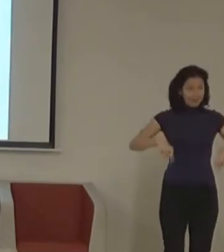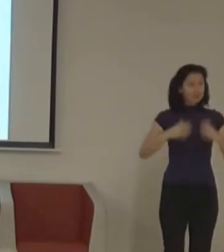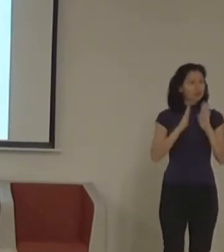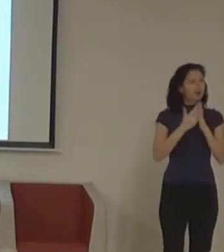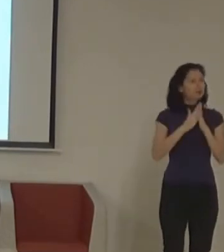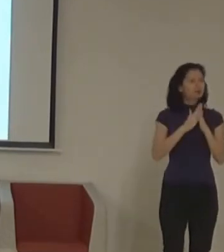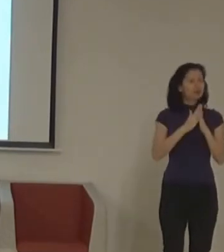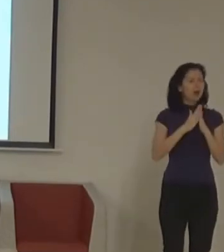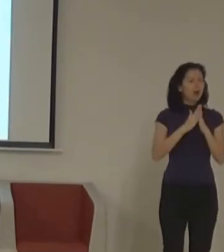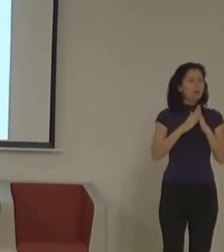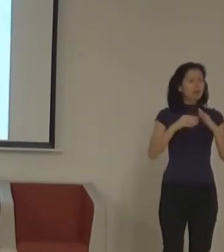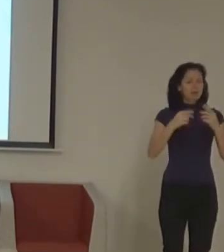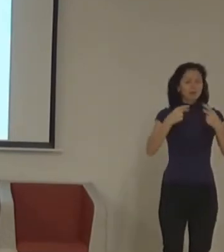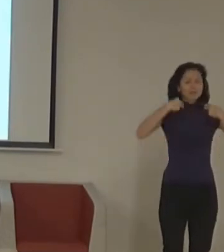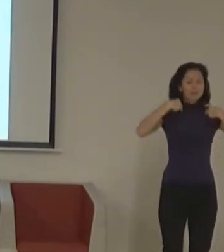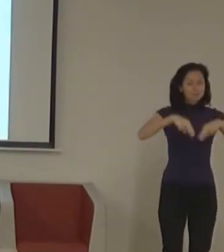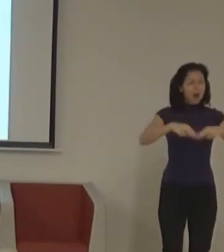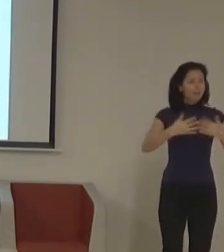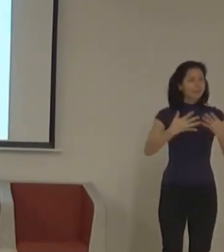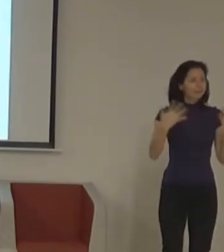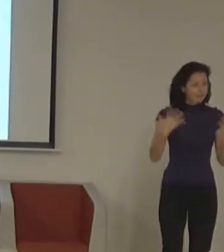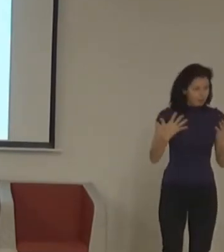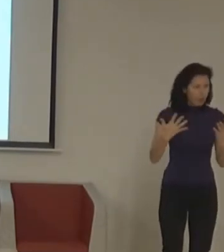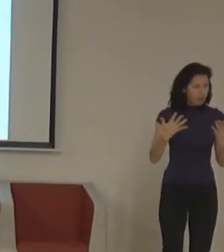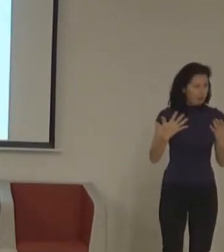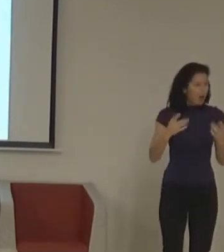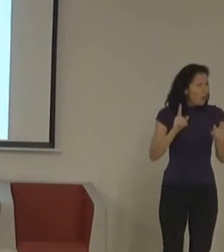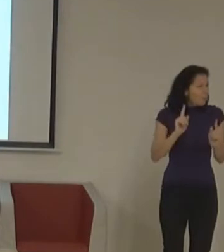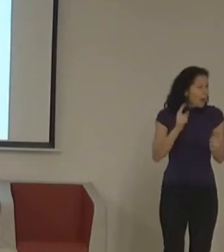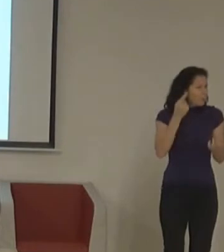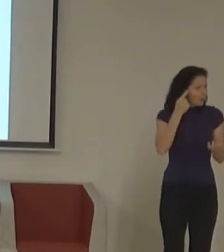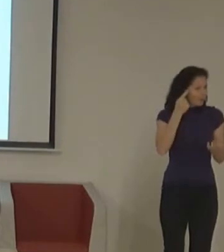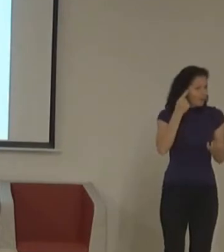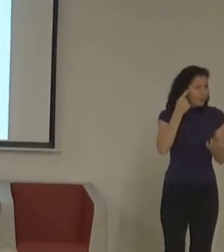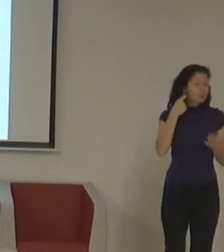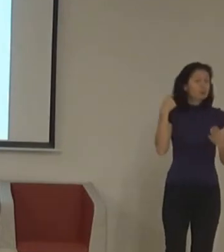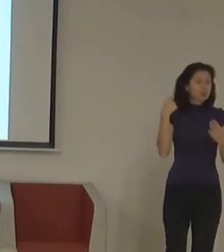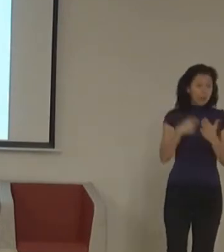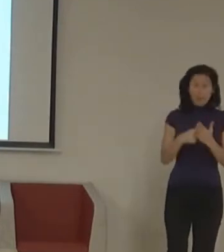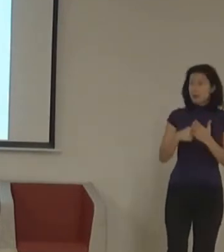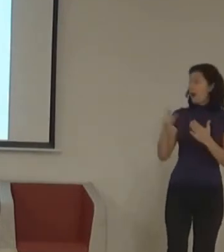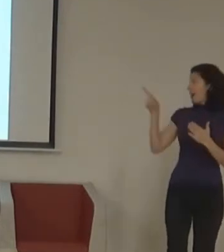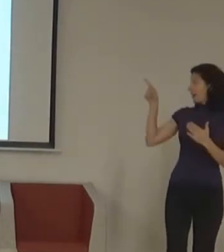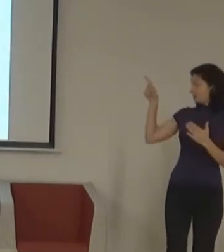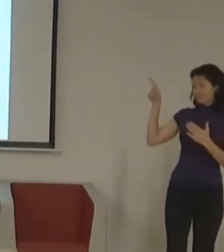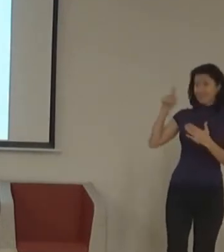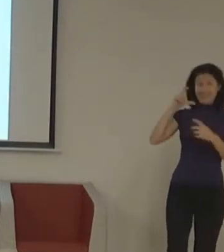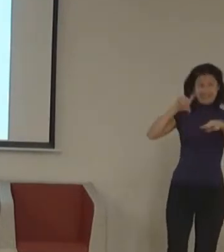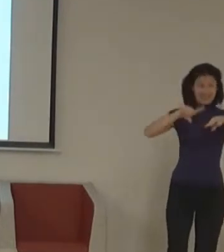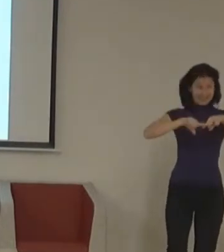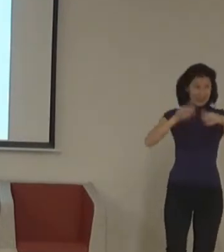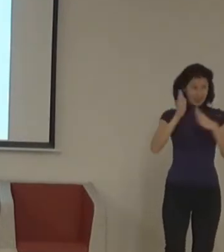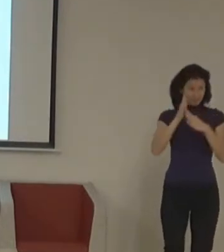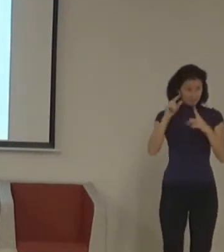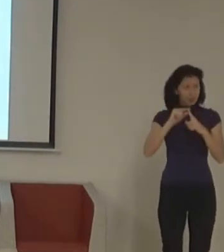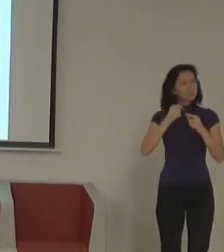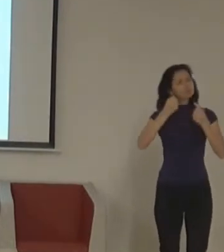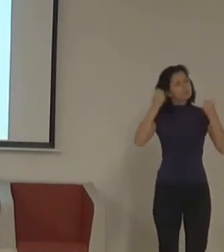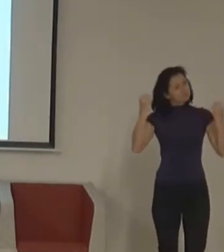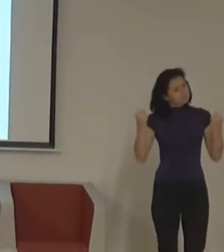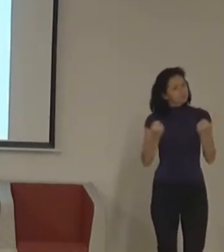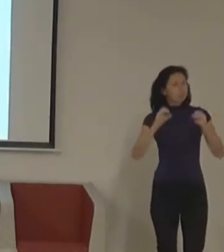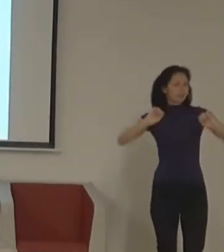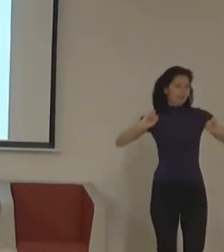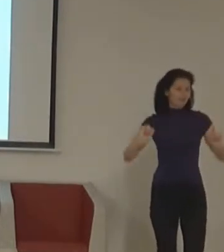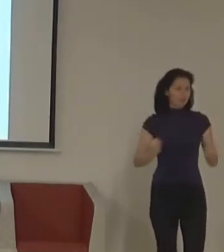kde je studijní udělaní. Ten se teď snaží vytvořit nějakou mapu, kde byly dobře přehledně sděleny, jaké